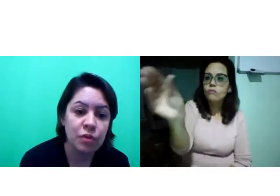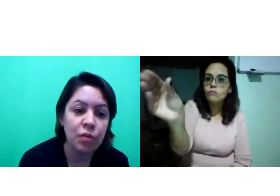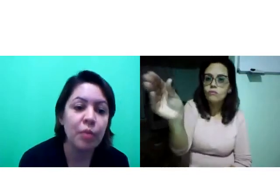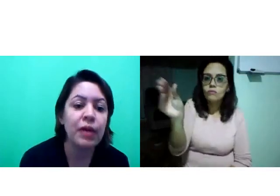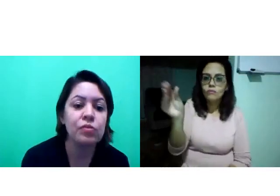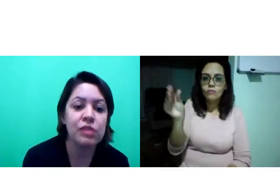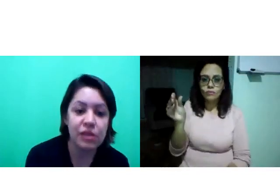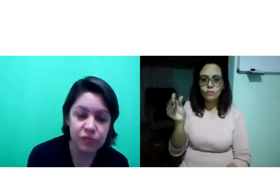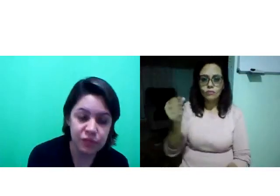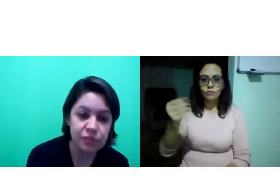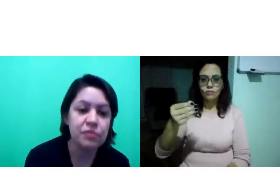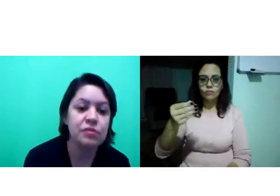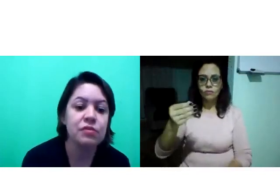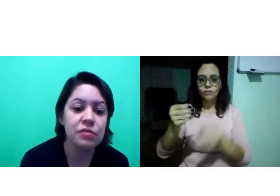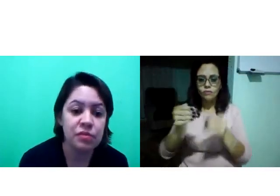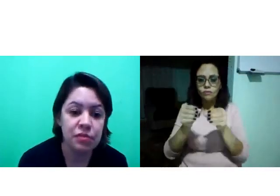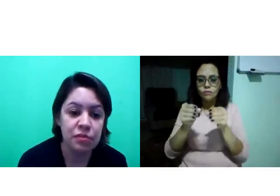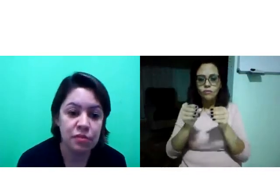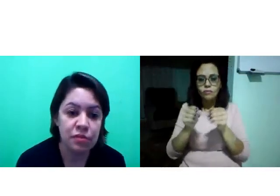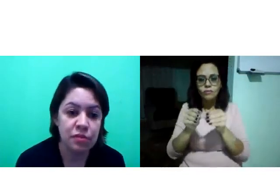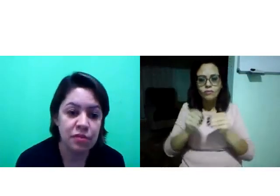Como eu pego um livro?